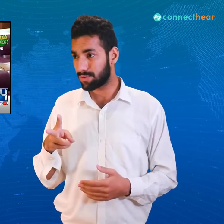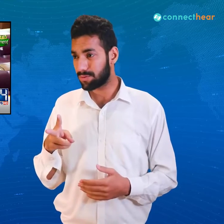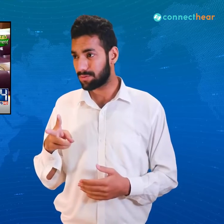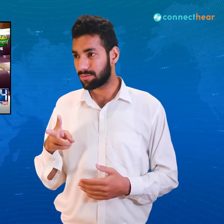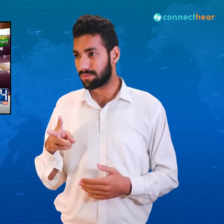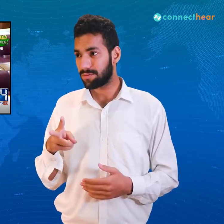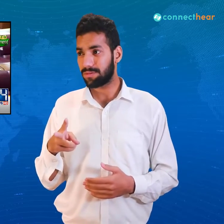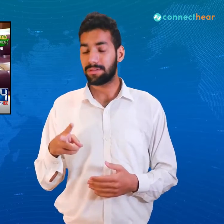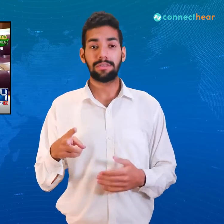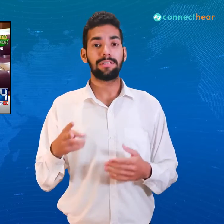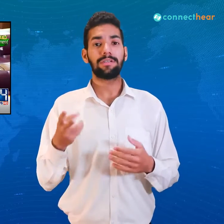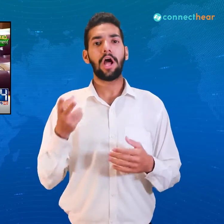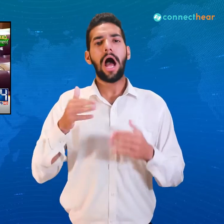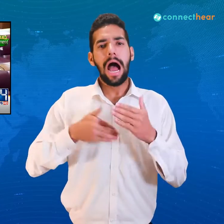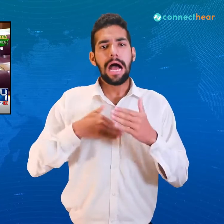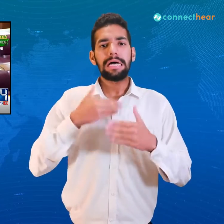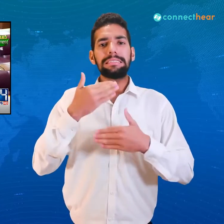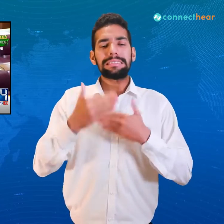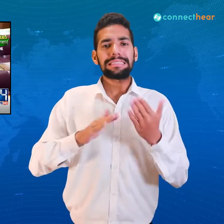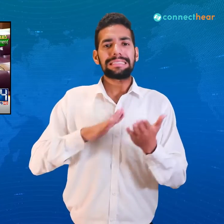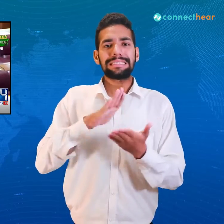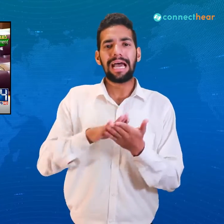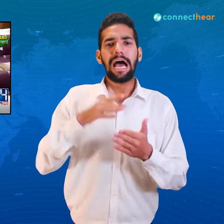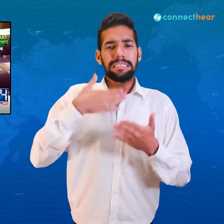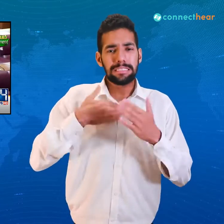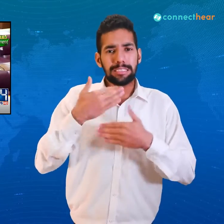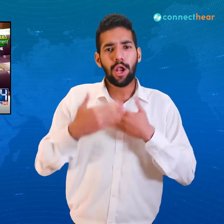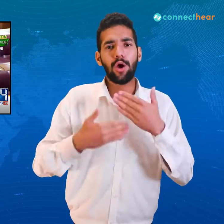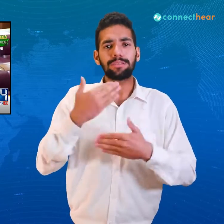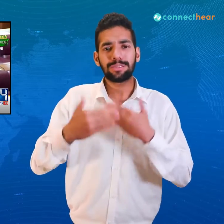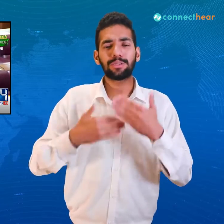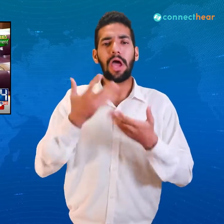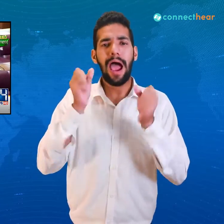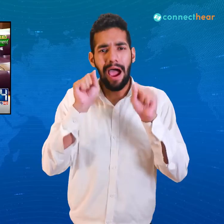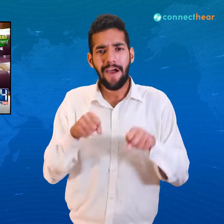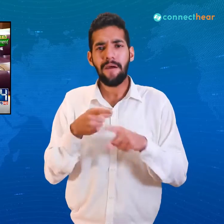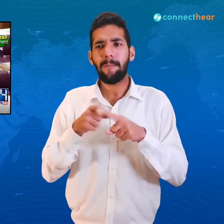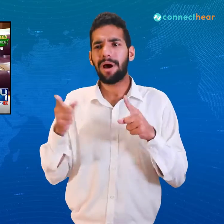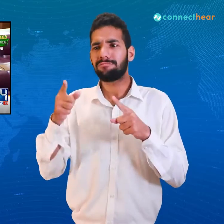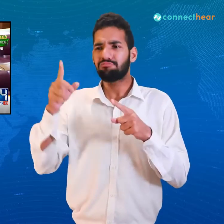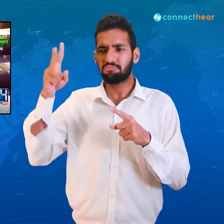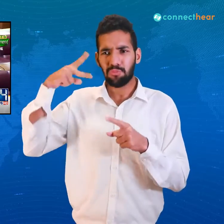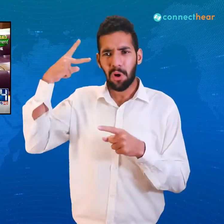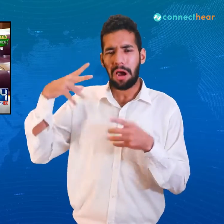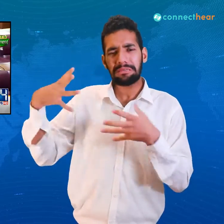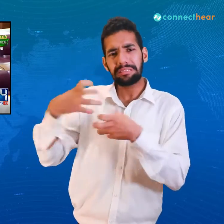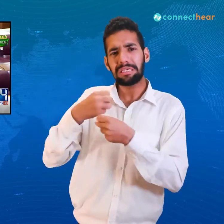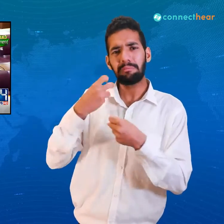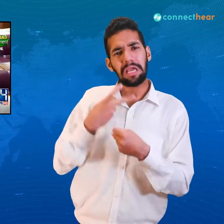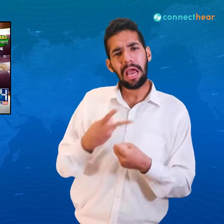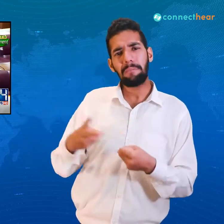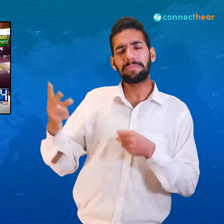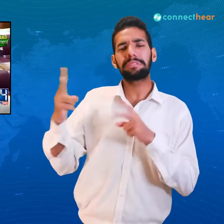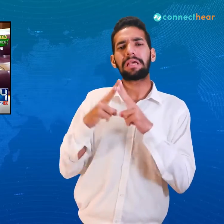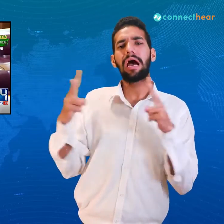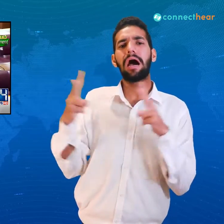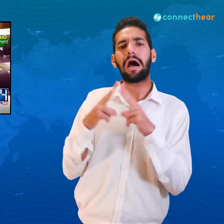دوبارہ سناؤں چلتے ہیں دبے پاؤں کے کوئی جاگ نہ جائے غلامی کے اثیروں کی یہی خاص ادا ہے